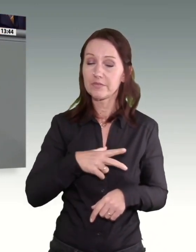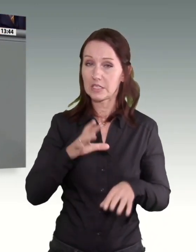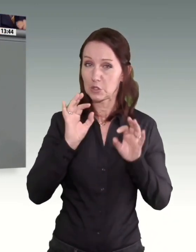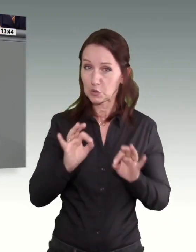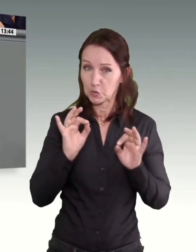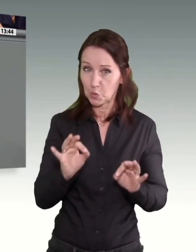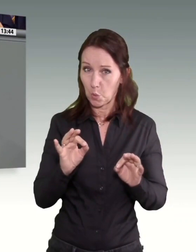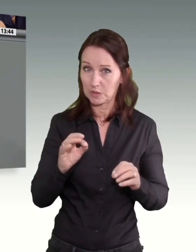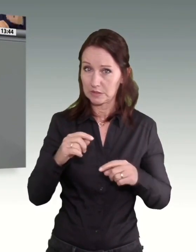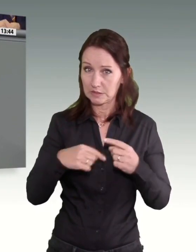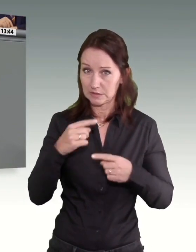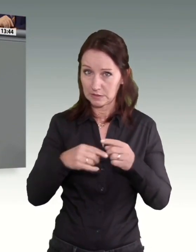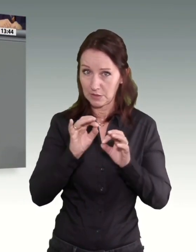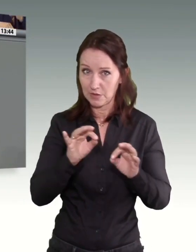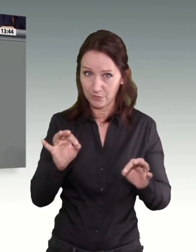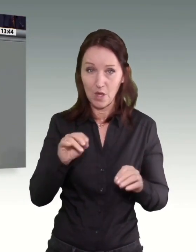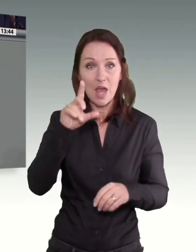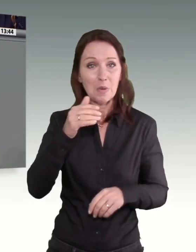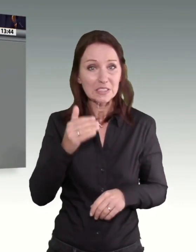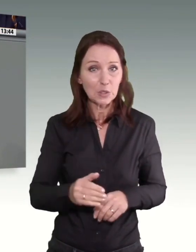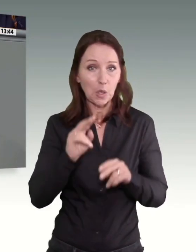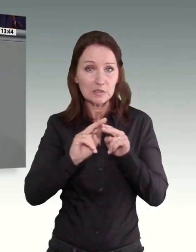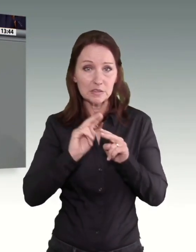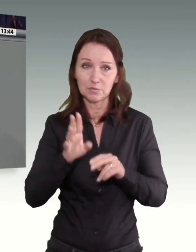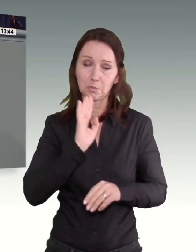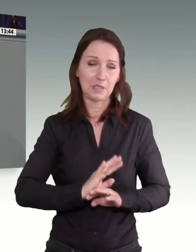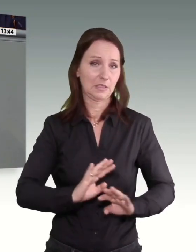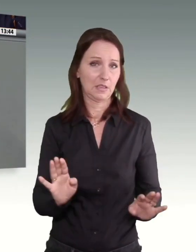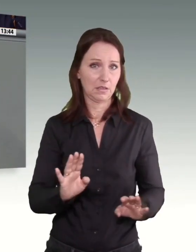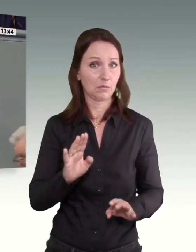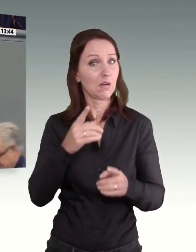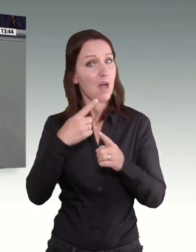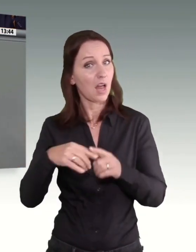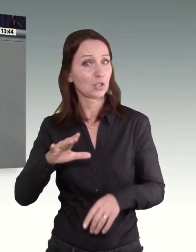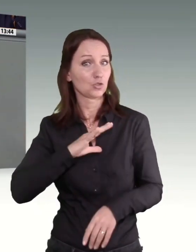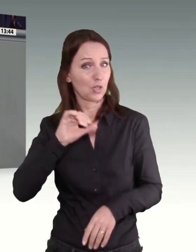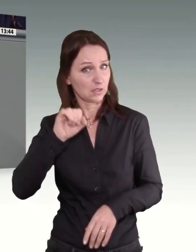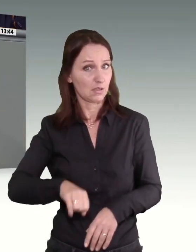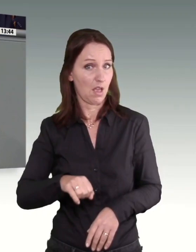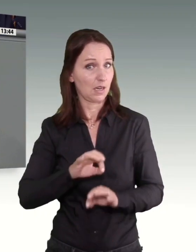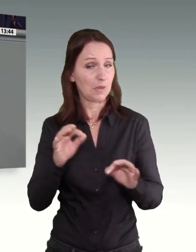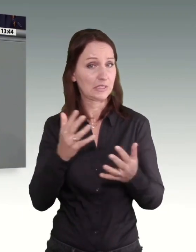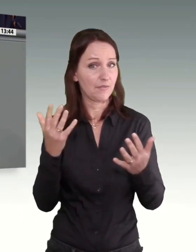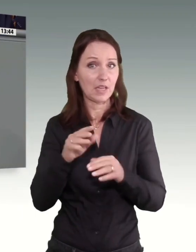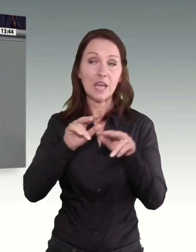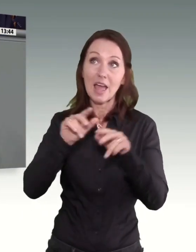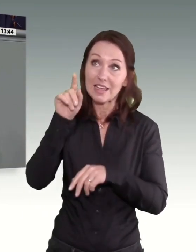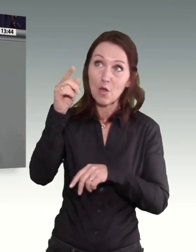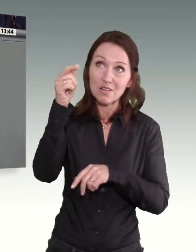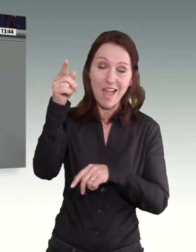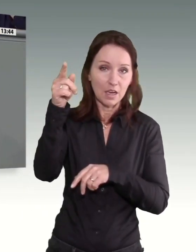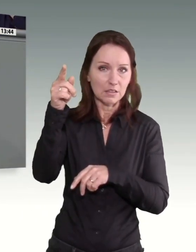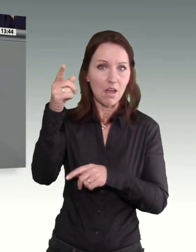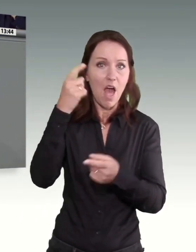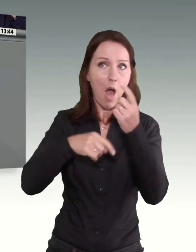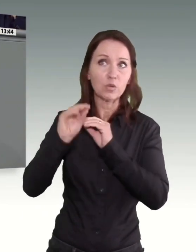drehen Sie nicht am Mindestlohn. Es gibt dafür ein viel probateres Mittel. Nehmen Sie der Regierung Geld weg, das diese ins Ausland